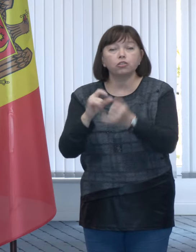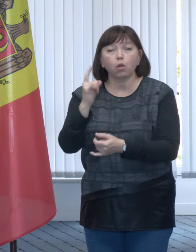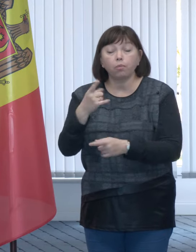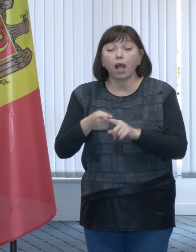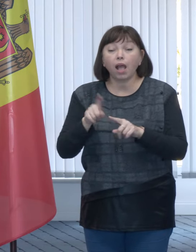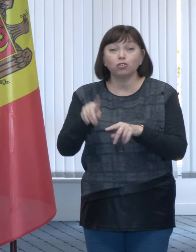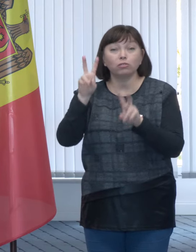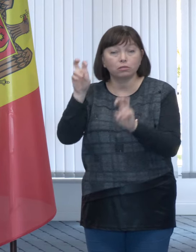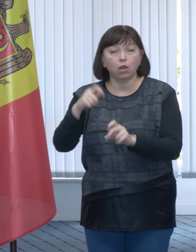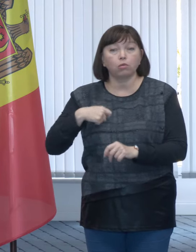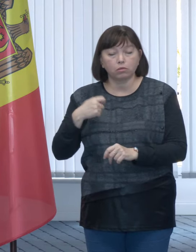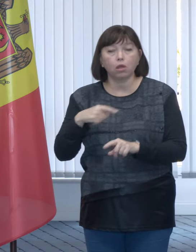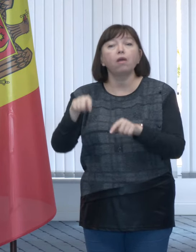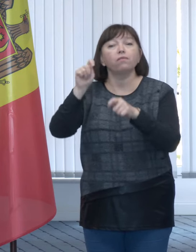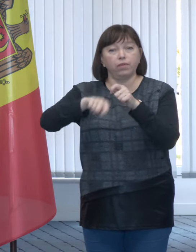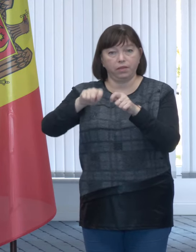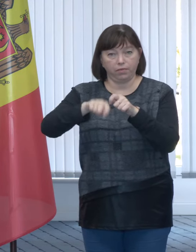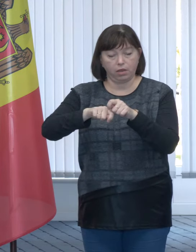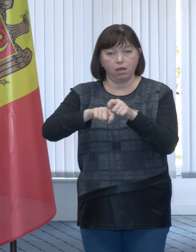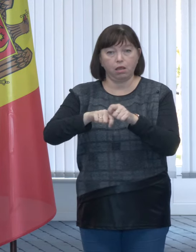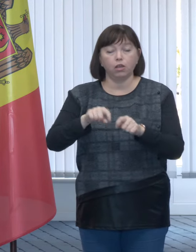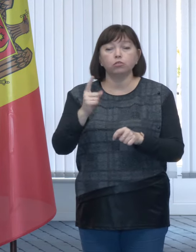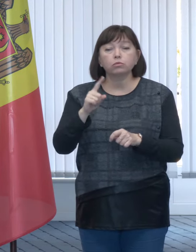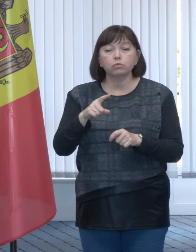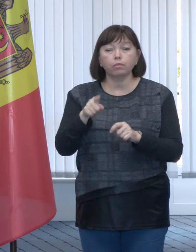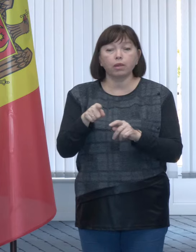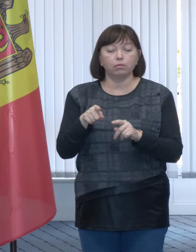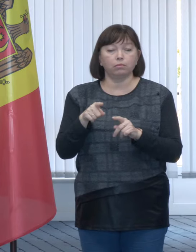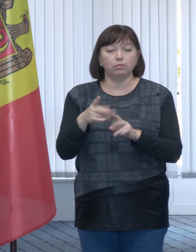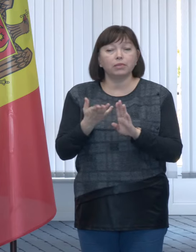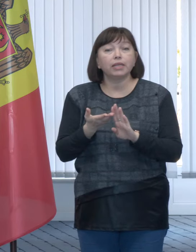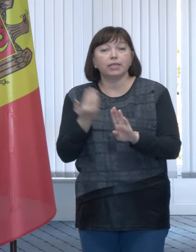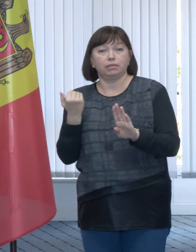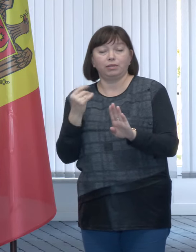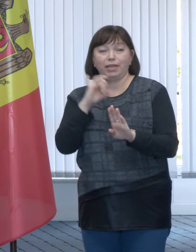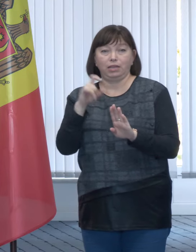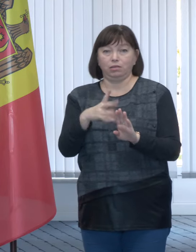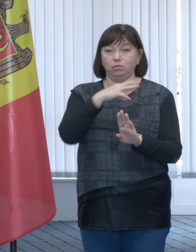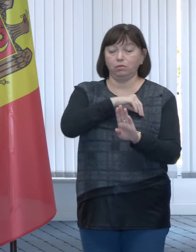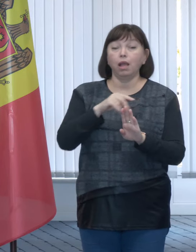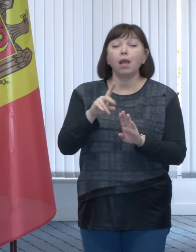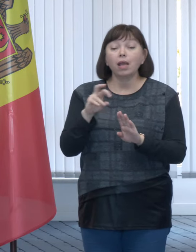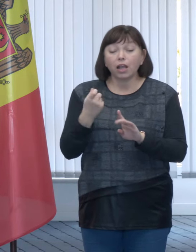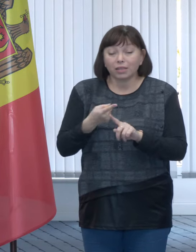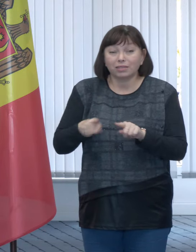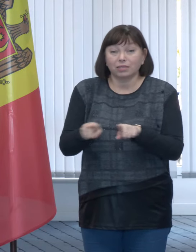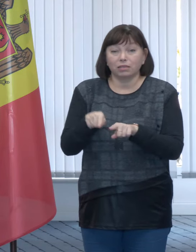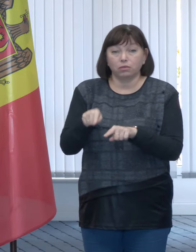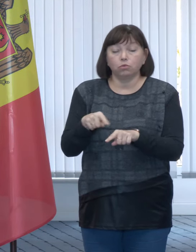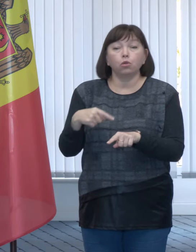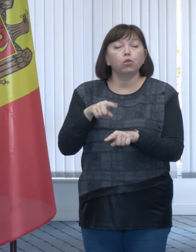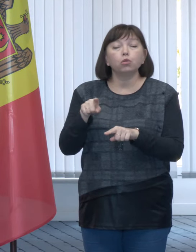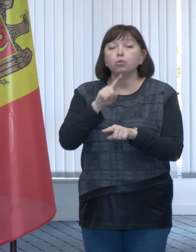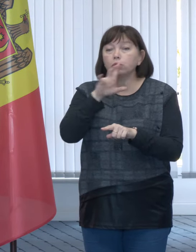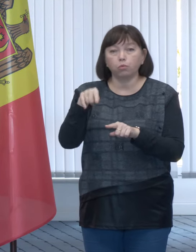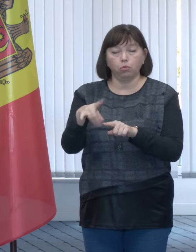tipuri de indemnizații le verificăm pentru a le exclude din venit. Asta înseamnă că, prin această măsură, deci